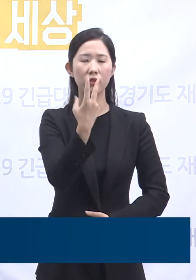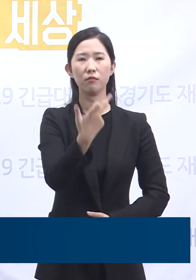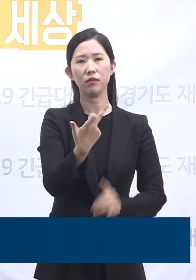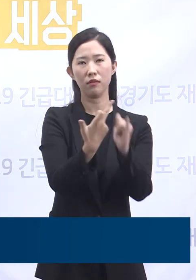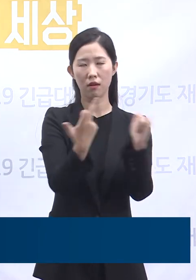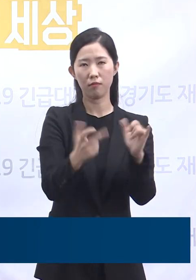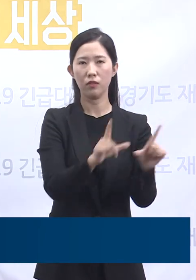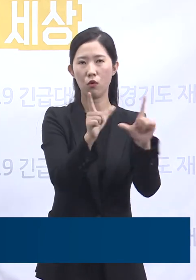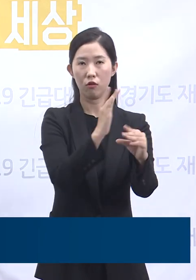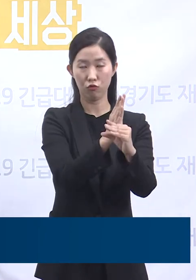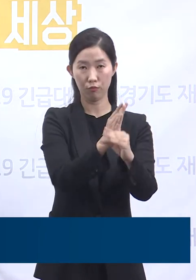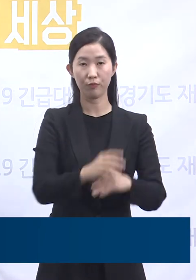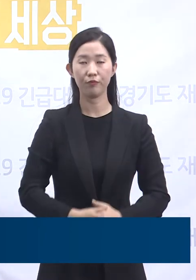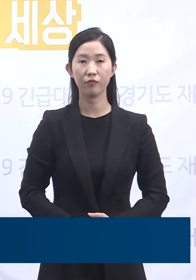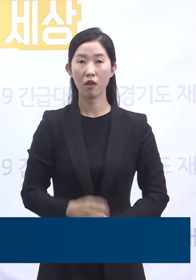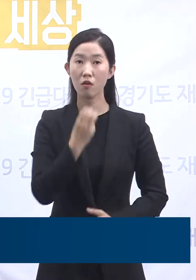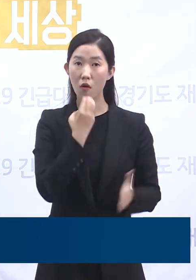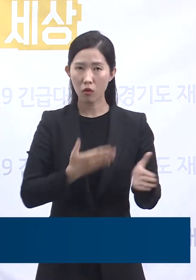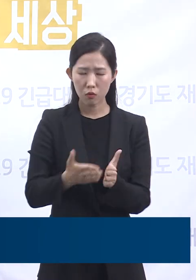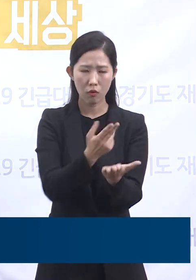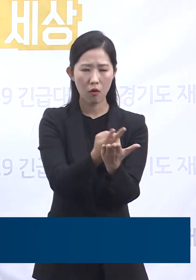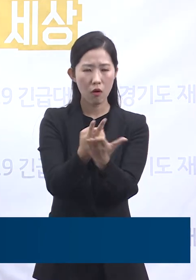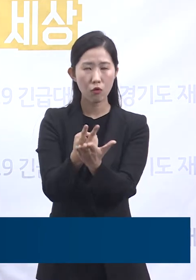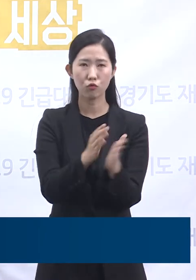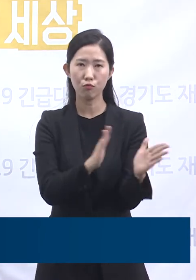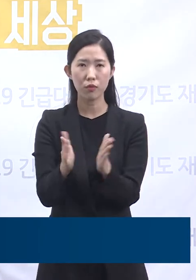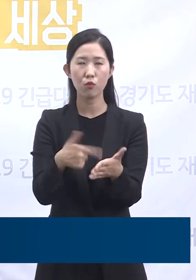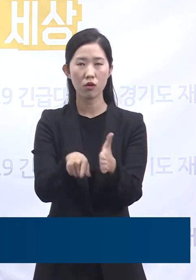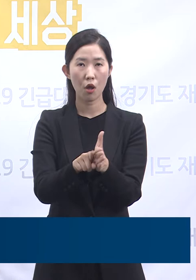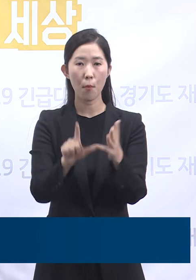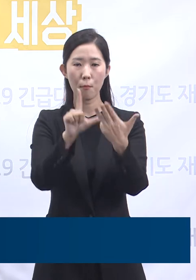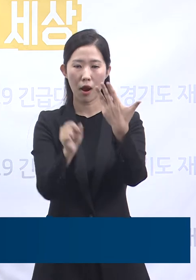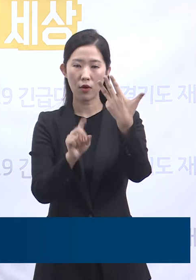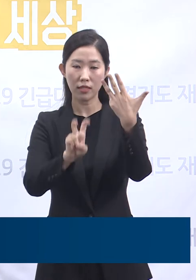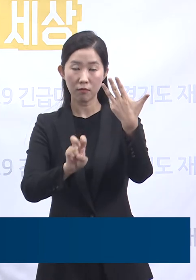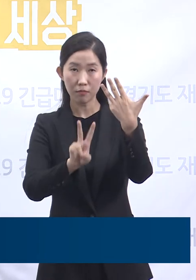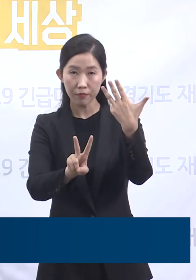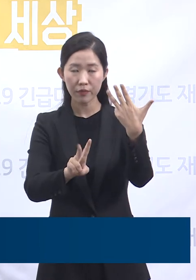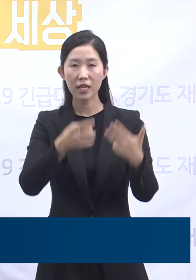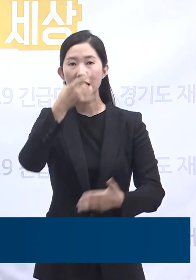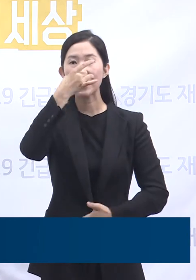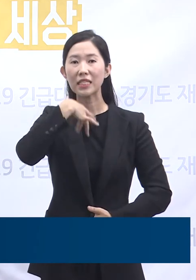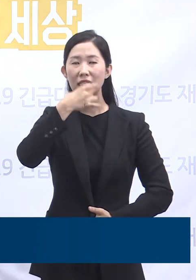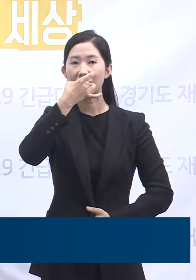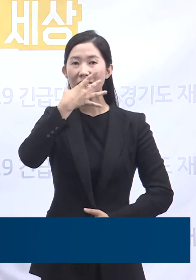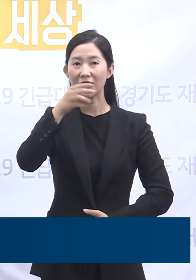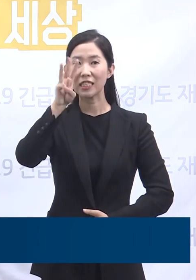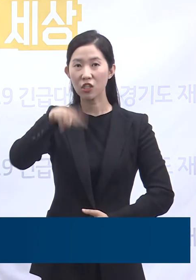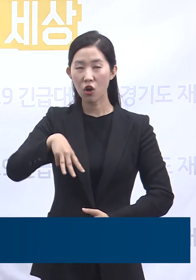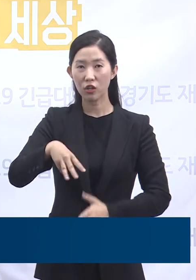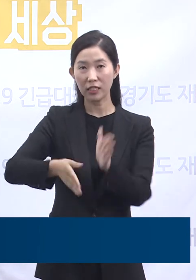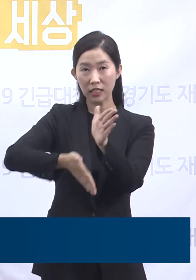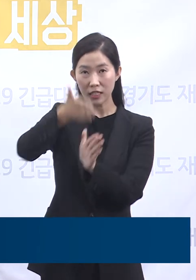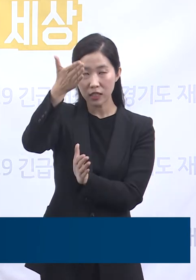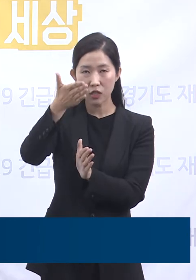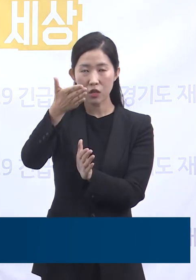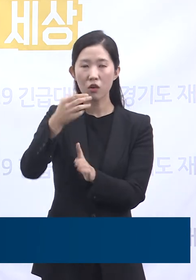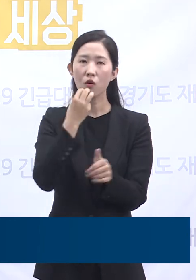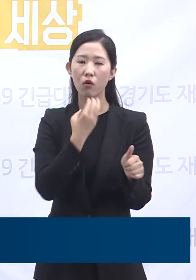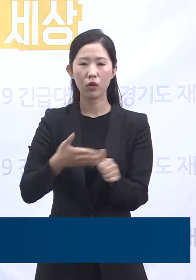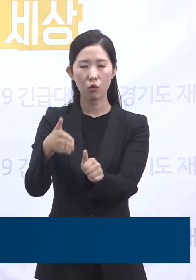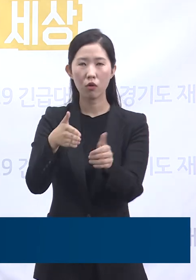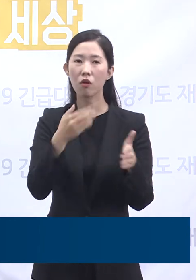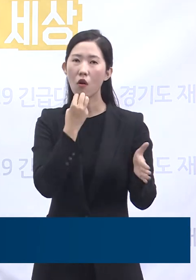경기도는 병상확충을 위해서 8월 22일에 이천시 장호원읍 경기도교육연수원의